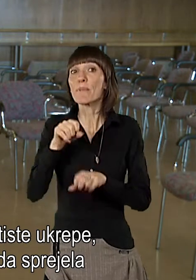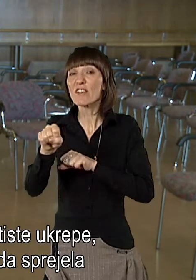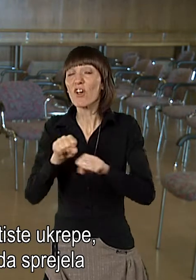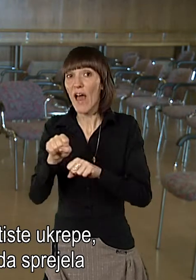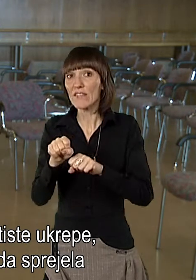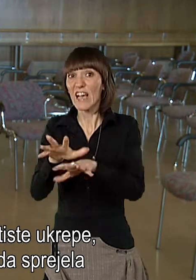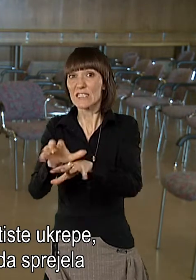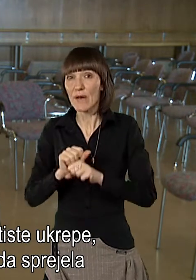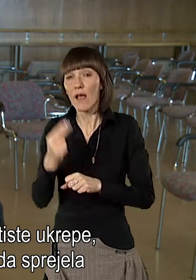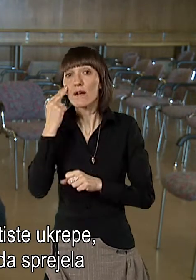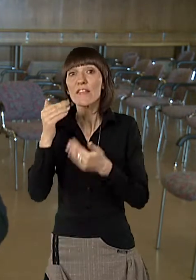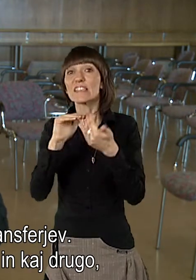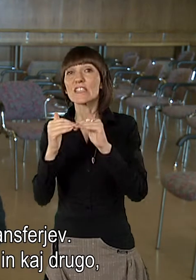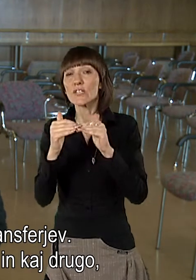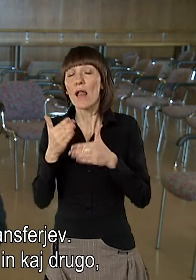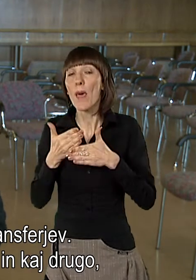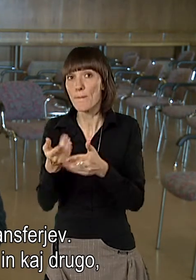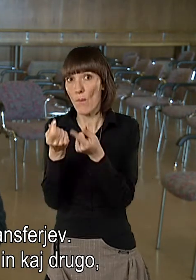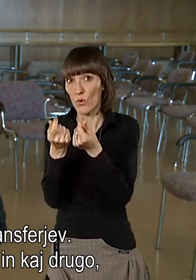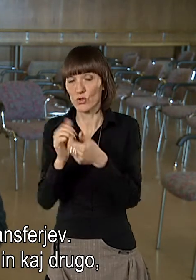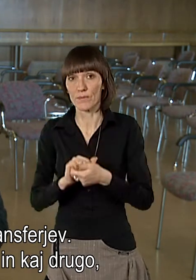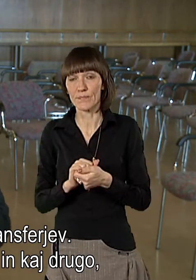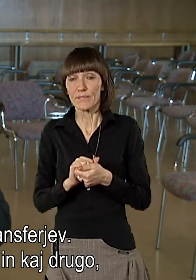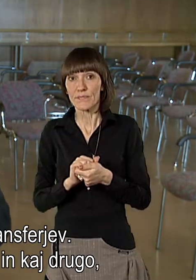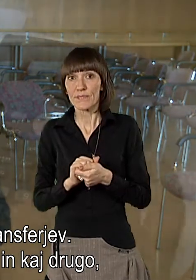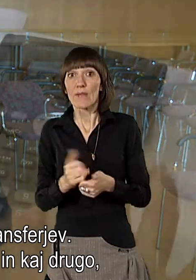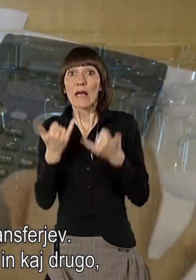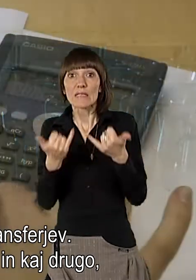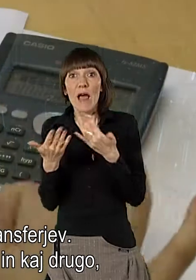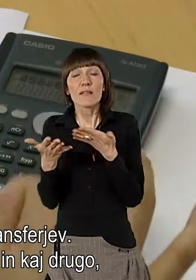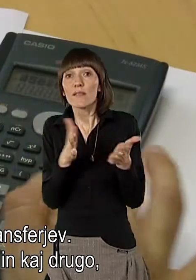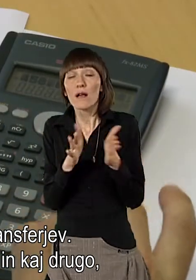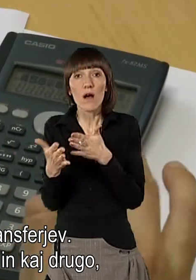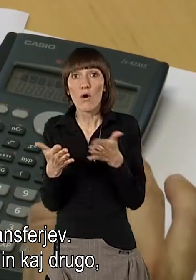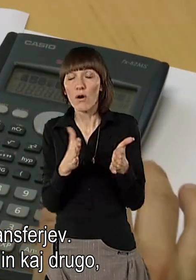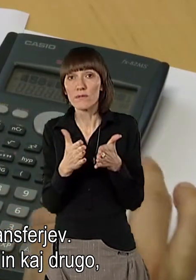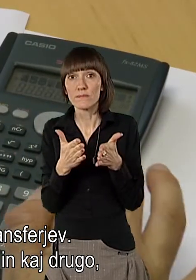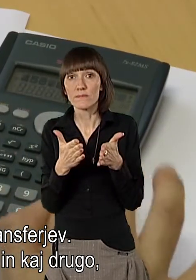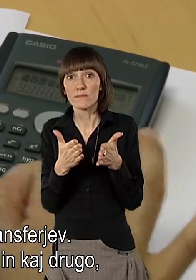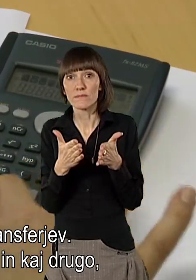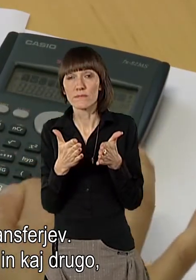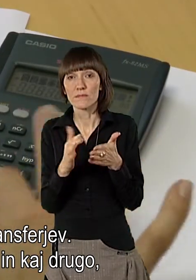jih je prejšnja vlada sprejela glede socijalnih transferjev. Zdaj nekako ta